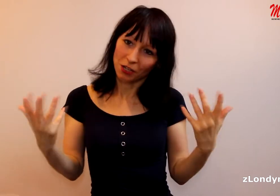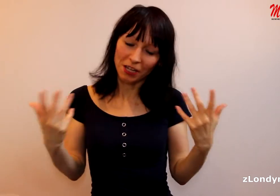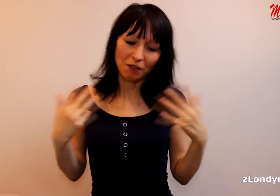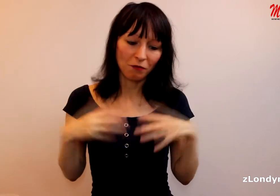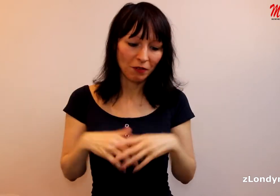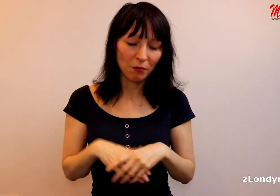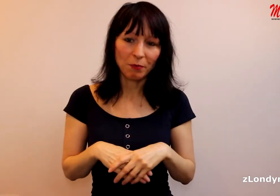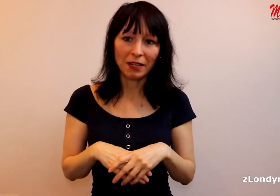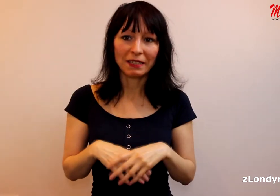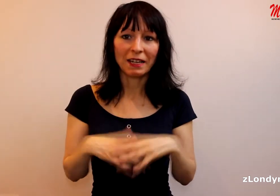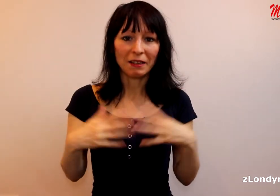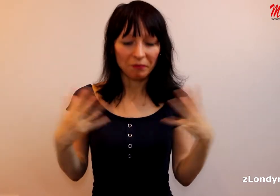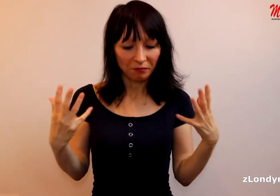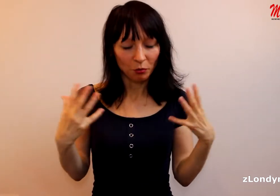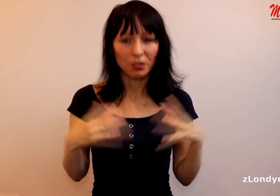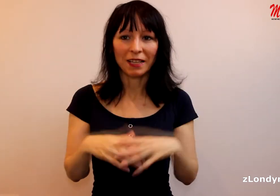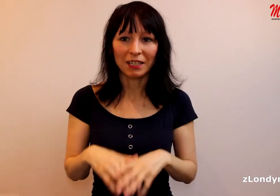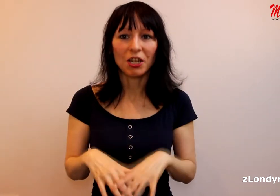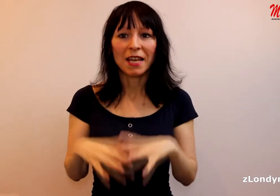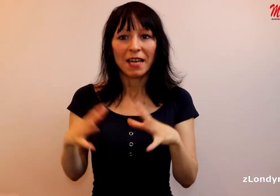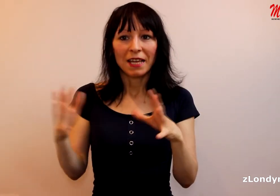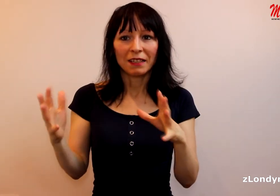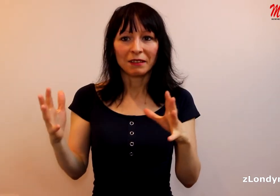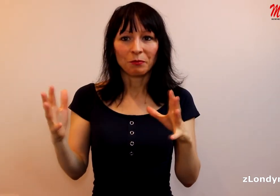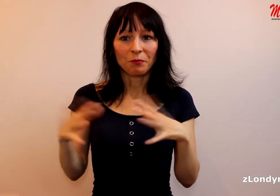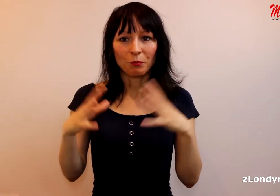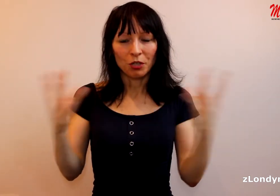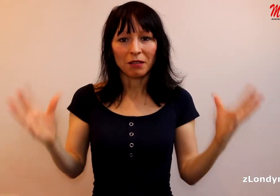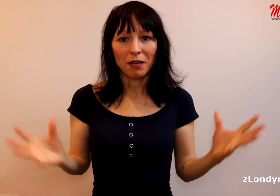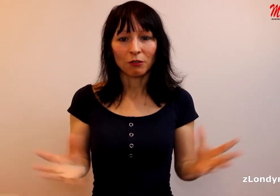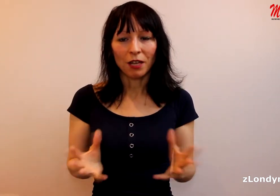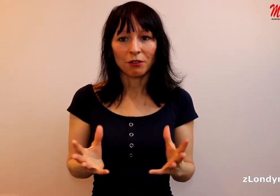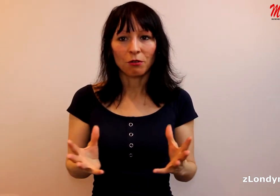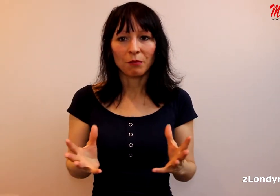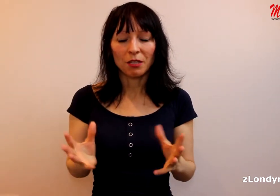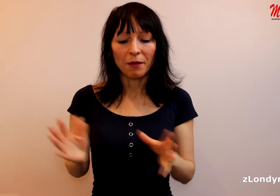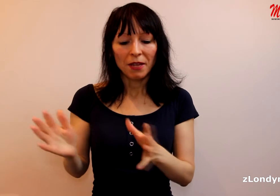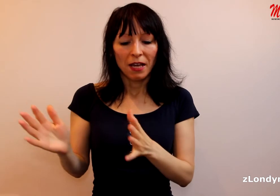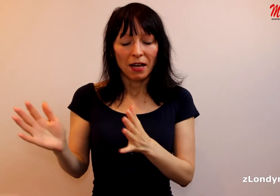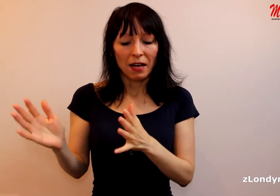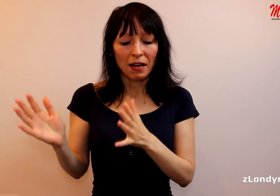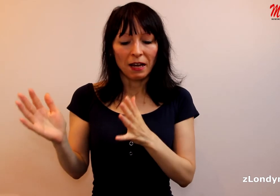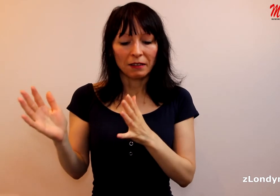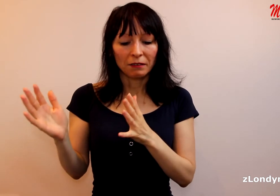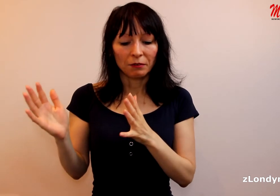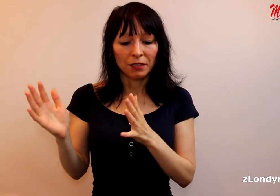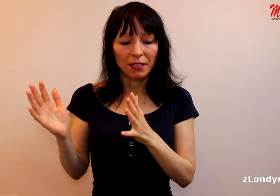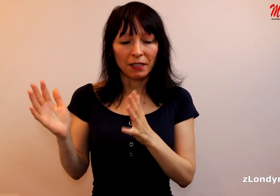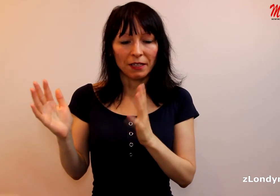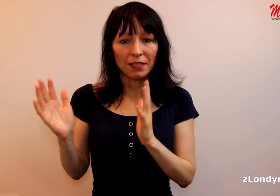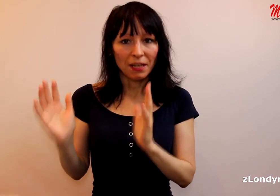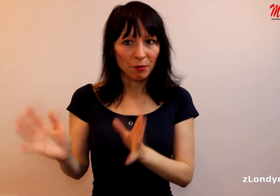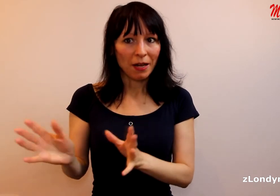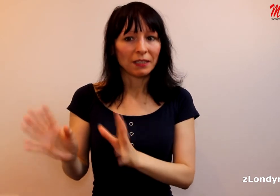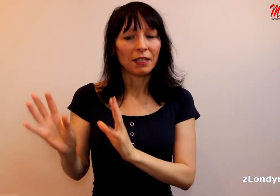není v label party, ale pořád, takže pořád má to jádro kolem sebe. A tedy lidi z label party